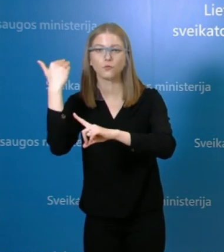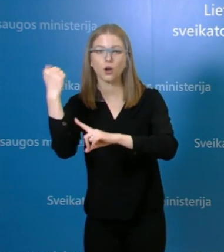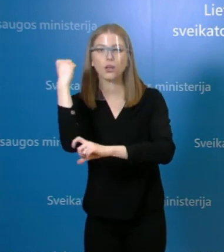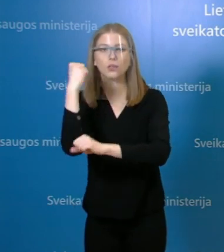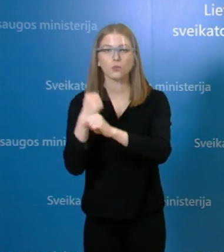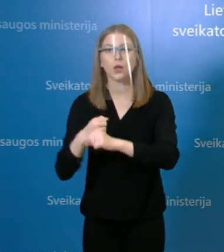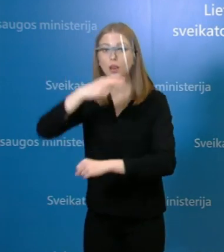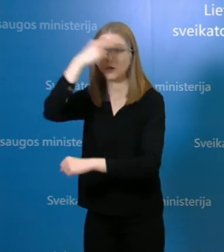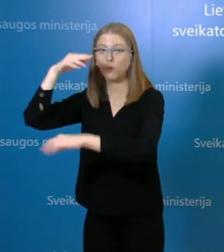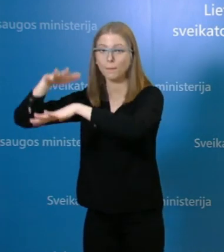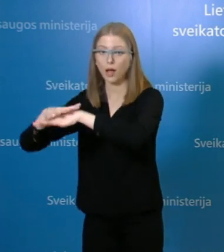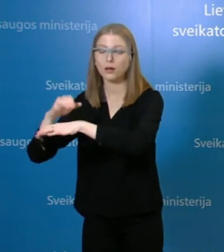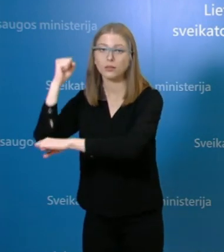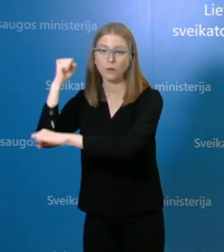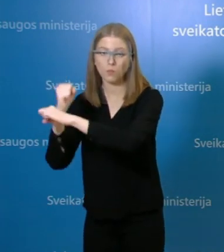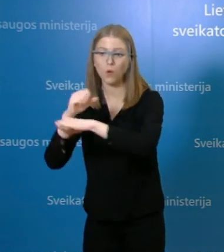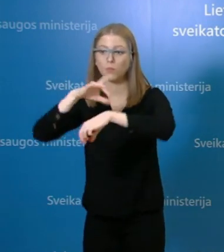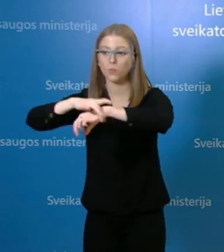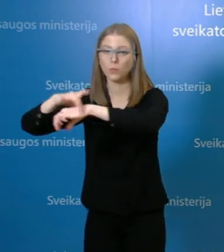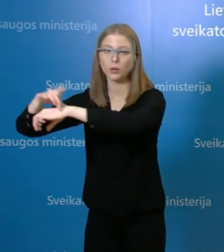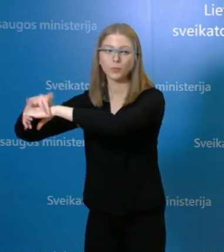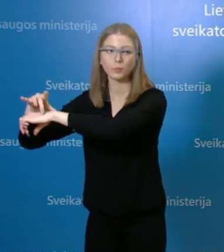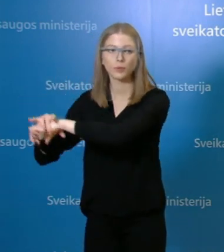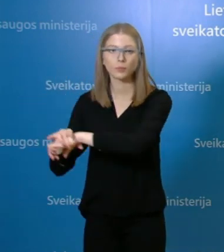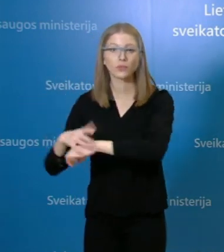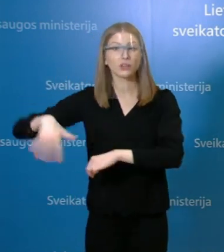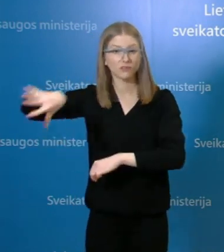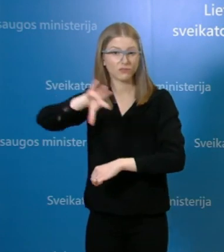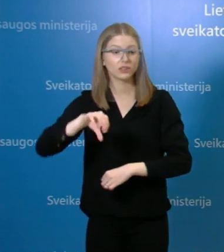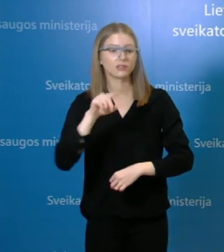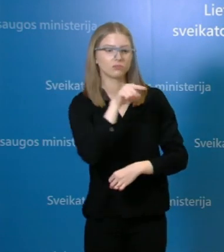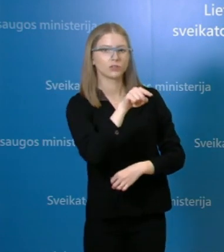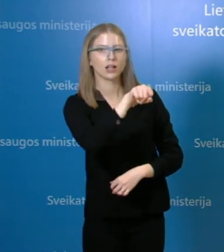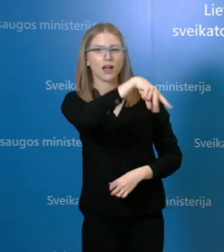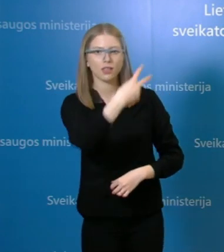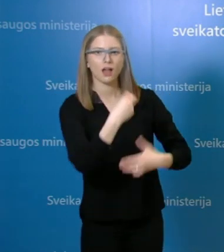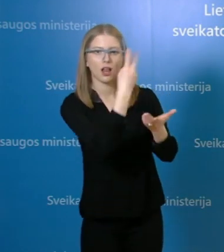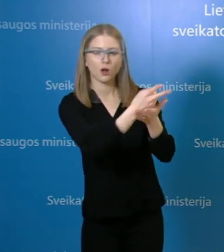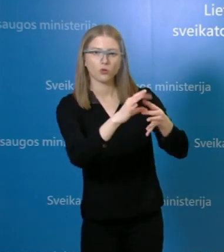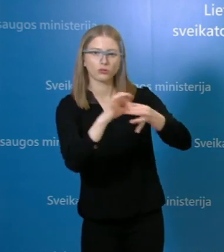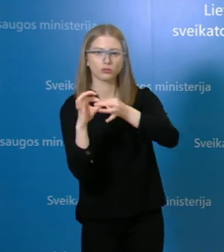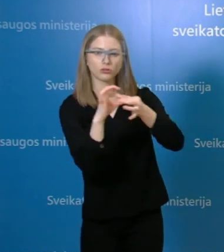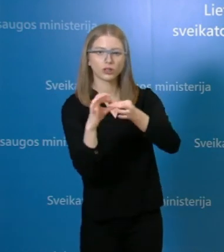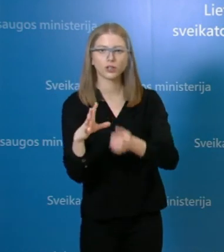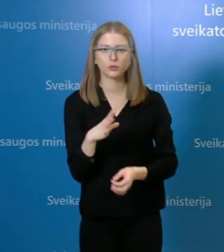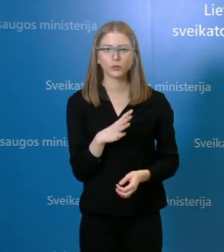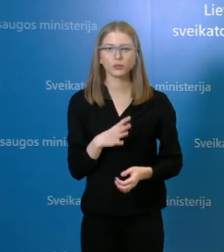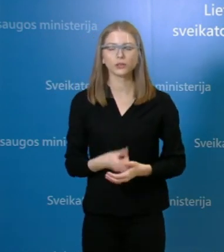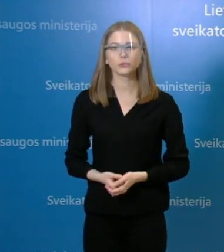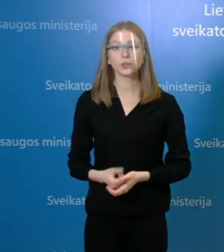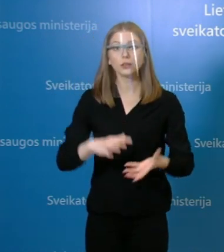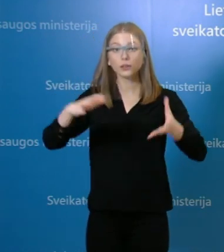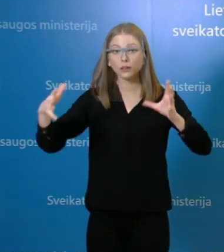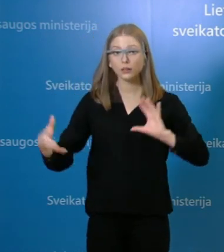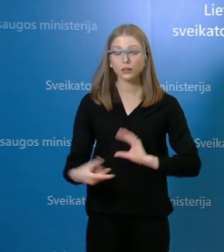darbuotojas, na ir kiti atvejai kitose vietose dirbantis asmenis. Tai iš visų apibendrinant, Vilniaus miesto